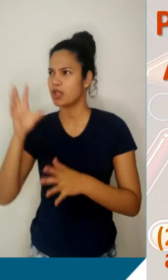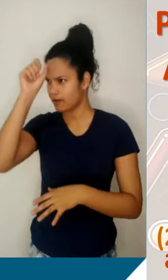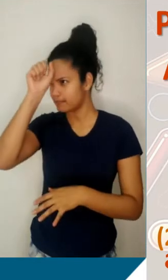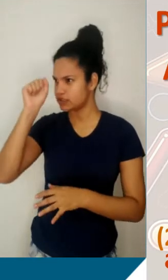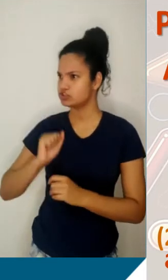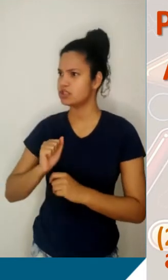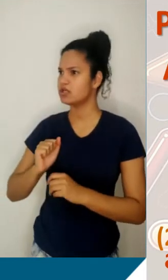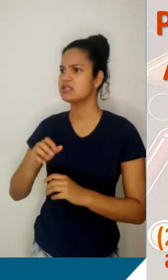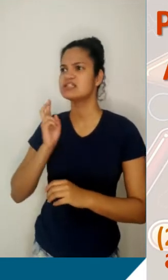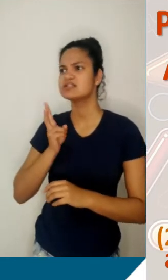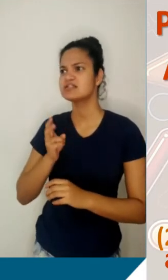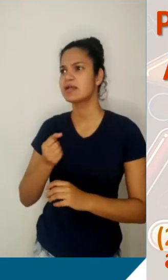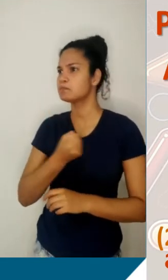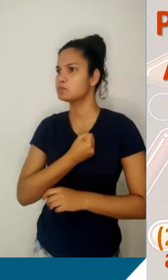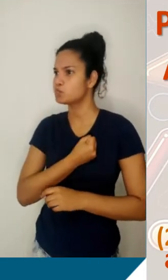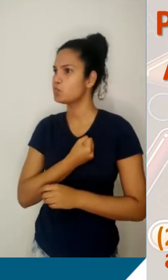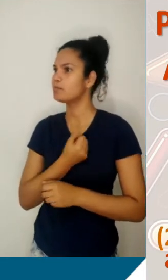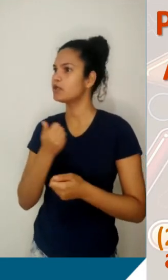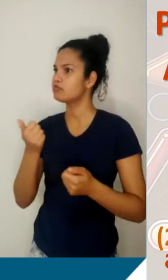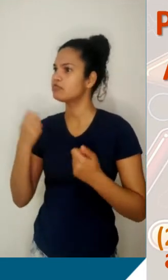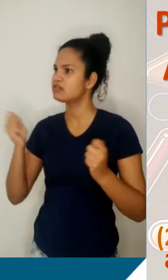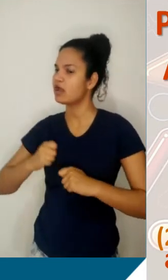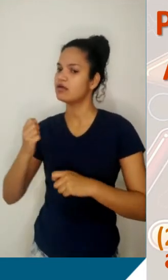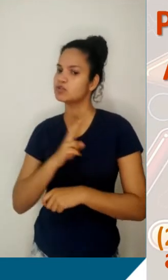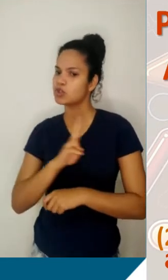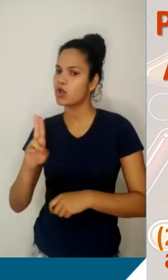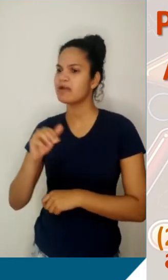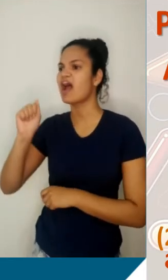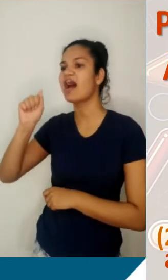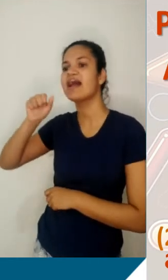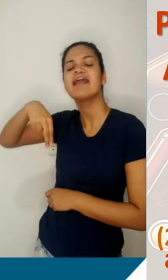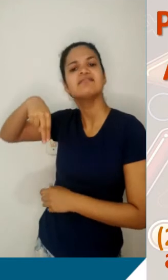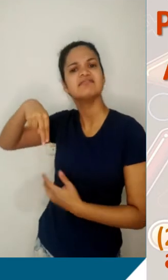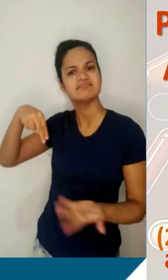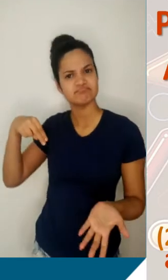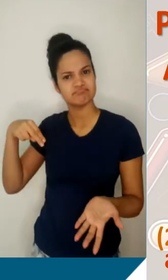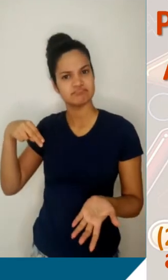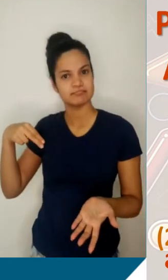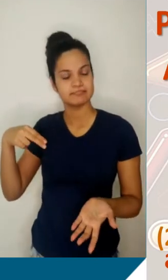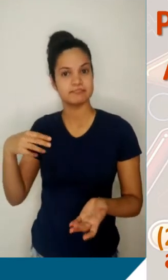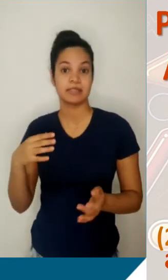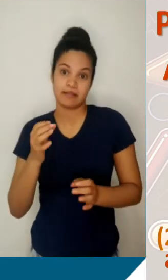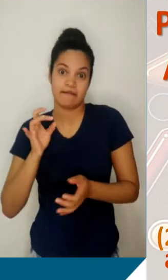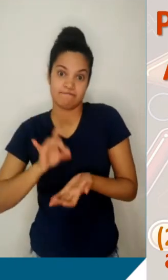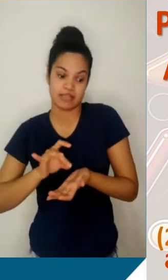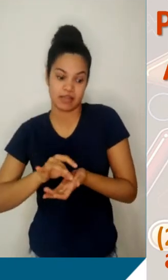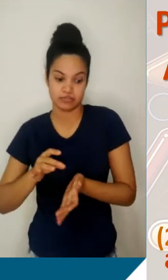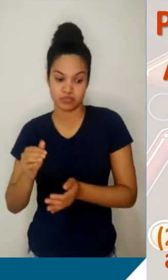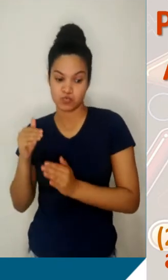aprendeu que o último termo de uma progressão aritmética, nós vamos chamar de AN. É verdade, o último termo de uma